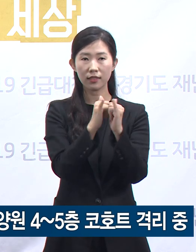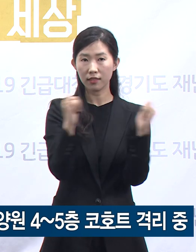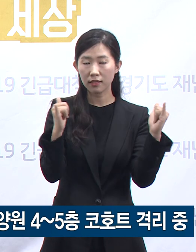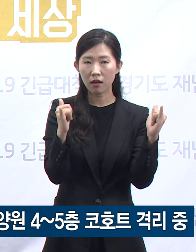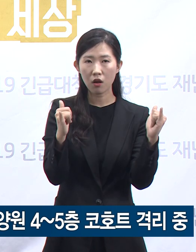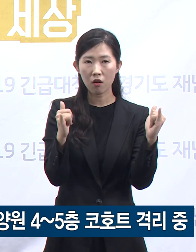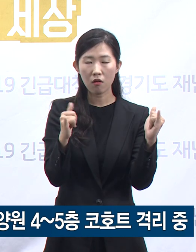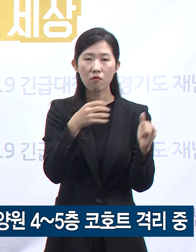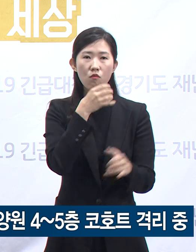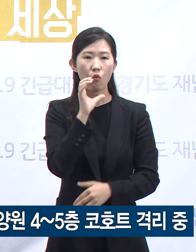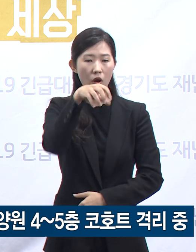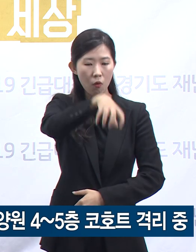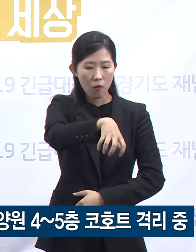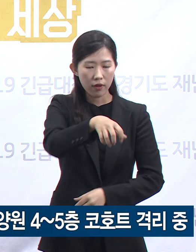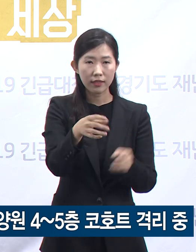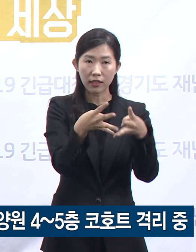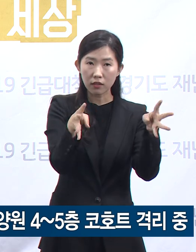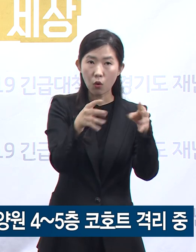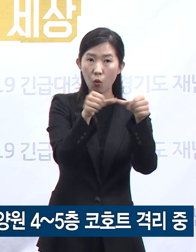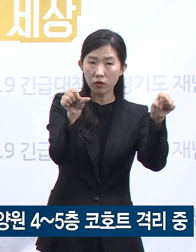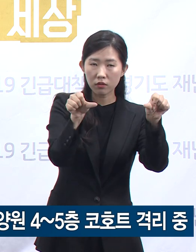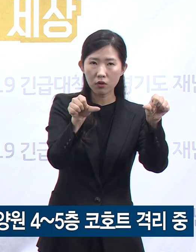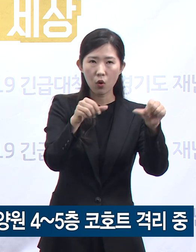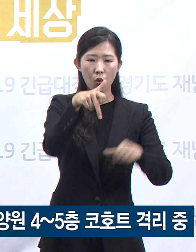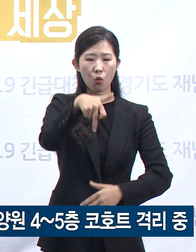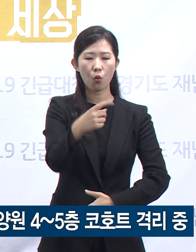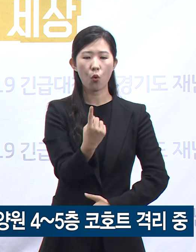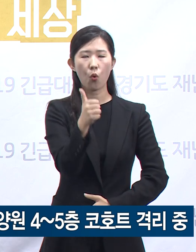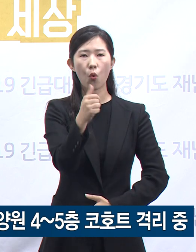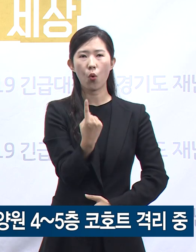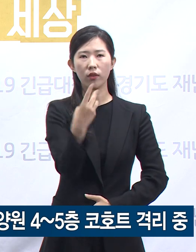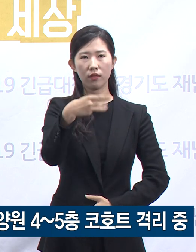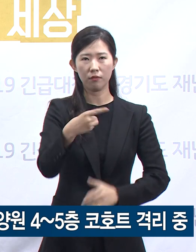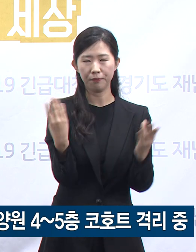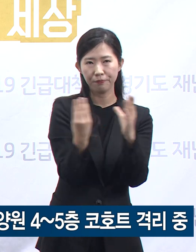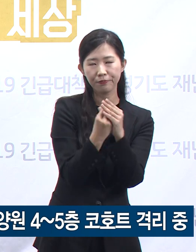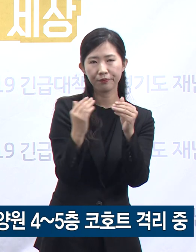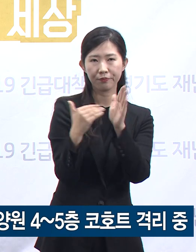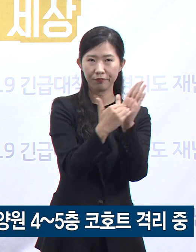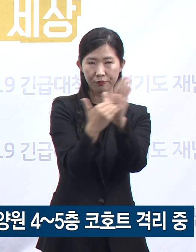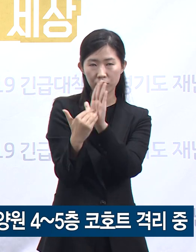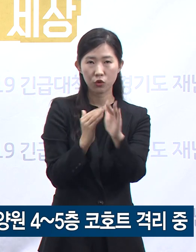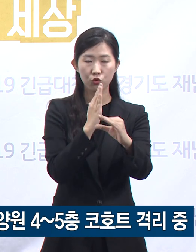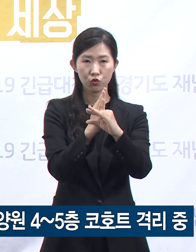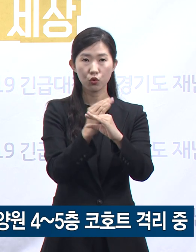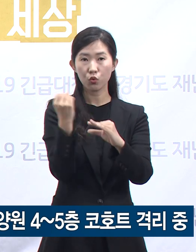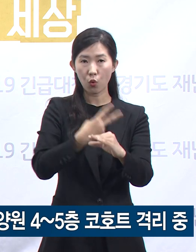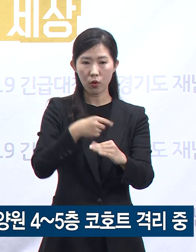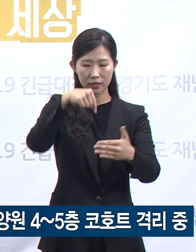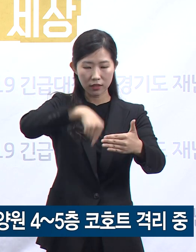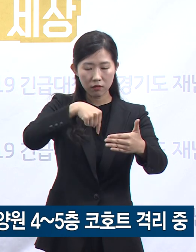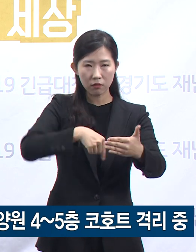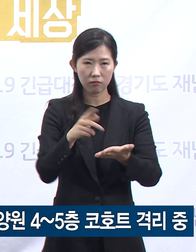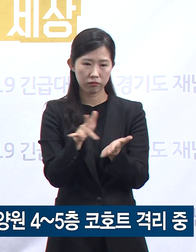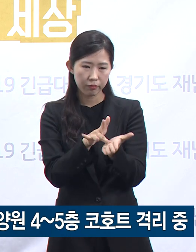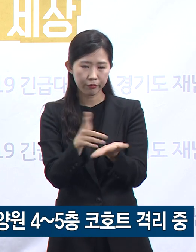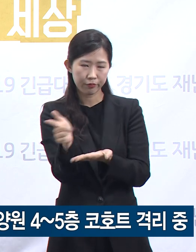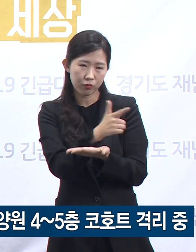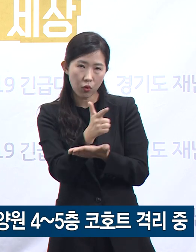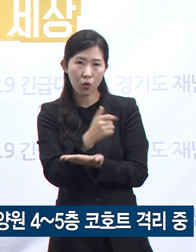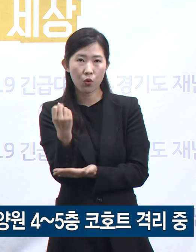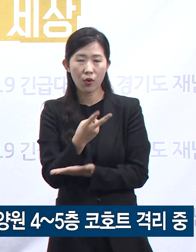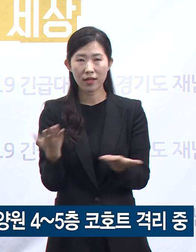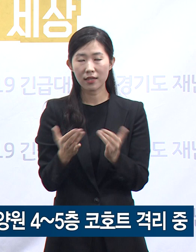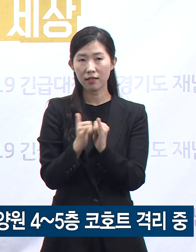5층은 동일집단 코어트 격리 중이며 시설 내부 소독 및 입소자와 직원에 대한 수시 모니터링을 실시 중입니다.